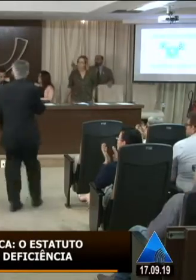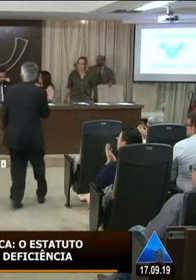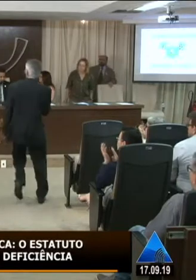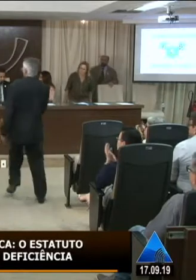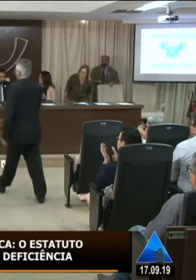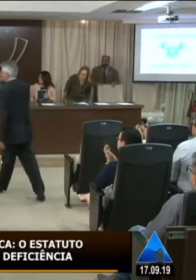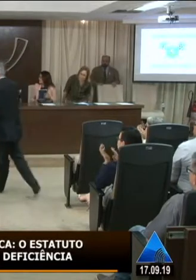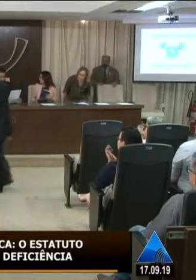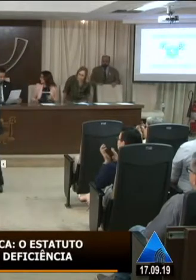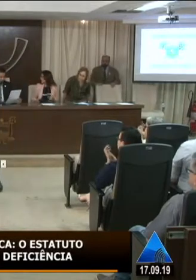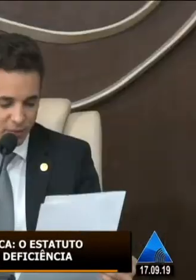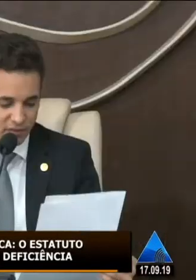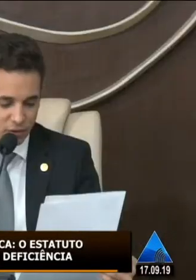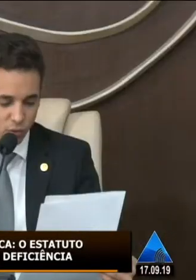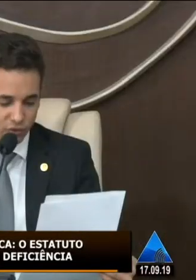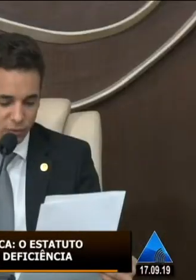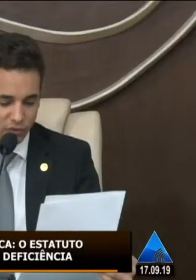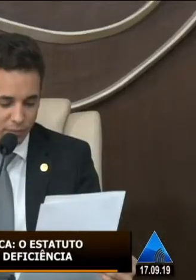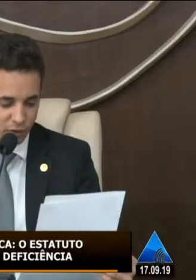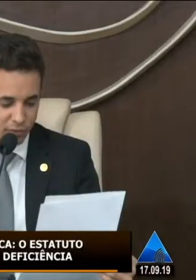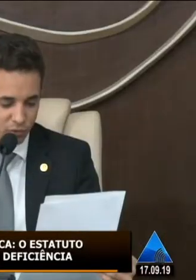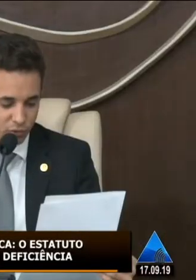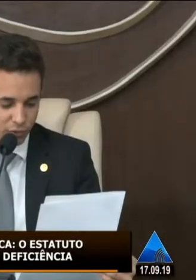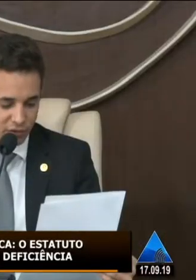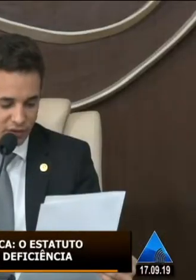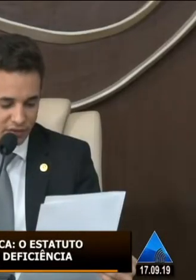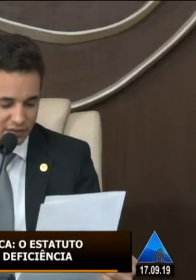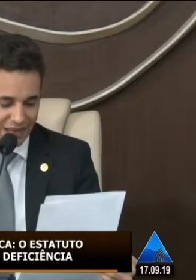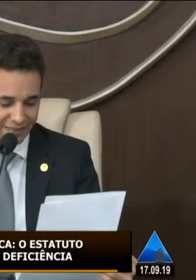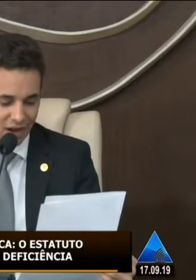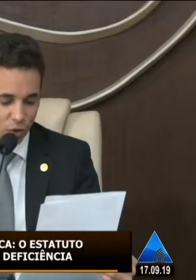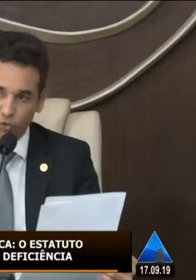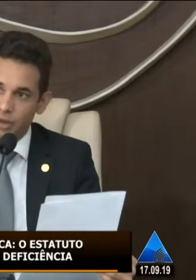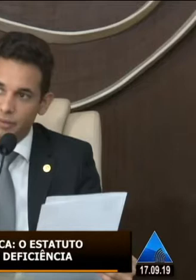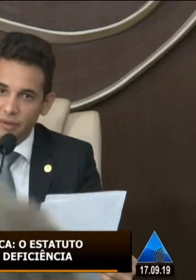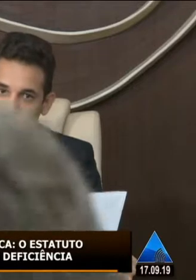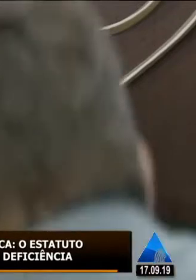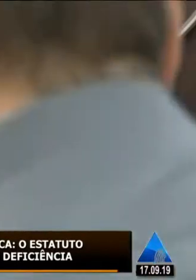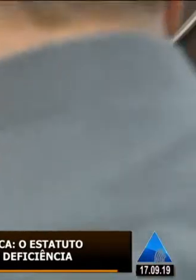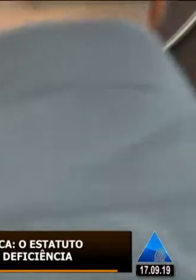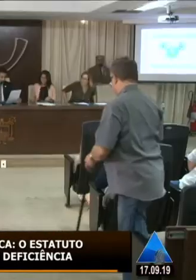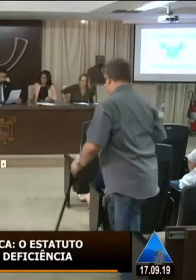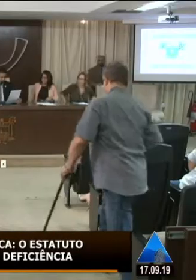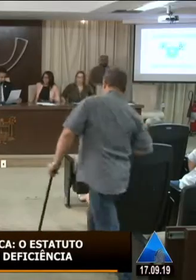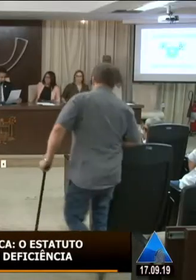A sua senhoria, vice-presidente do Conselho Municipal das Pessoas com Deficiência de Natal, Joerã Medeiros.